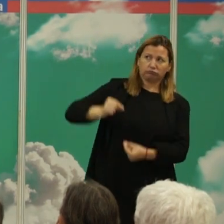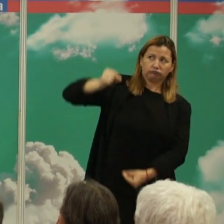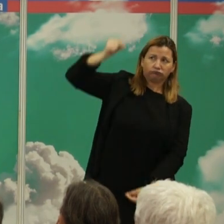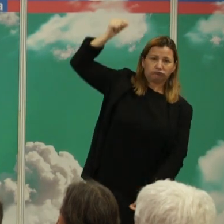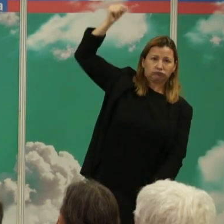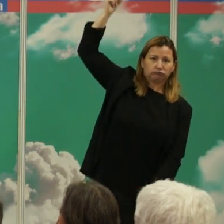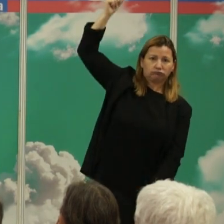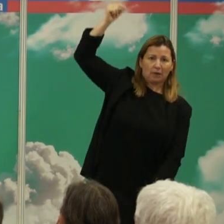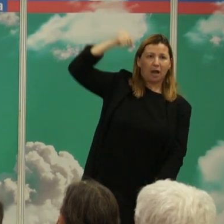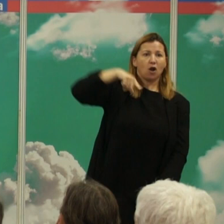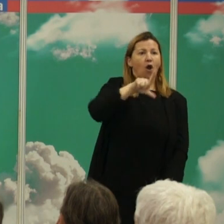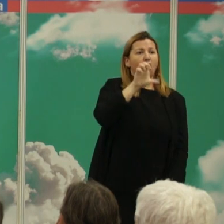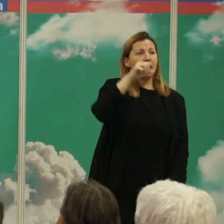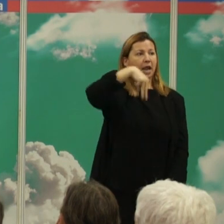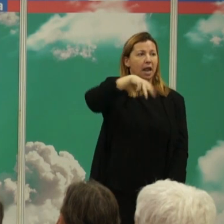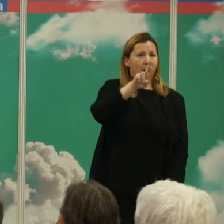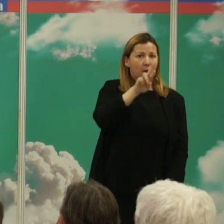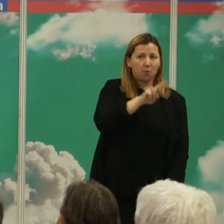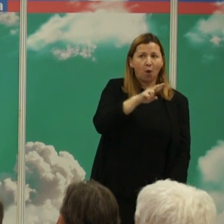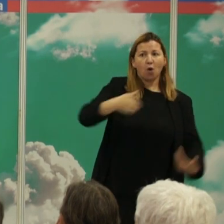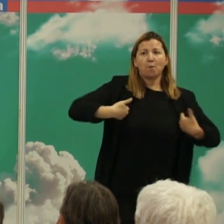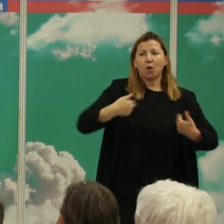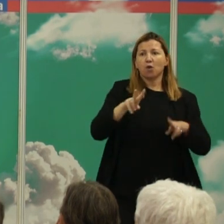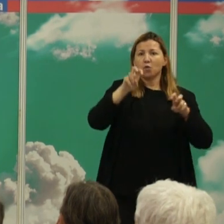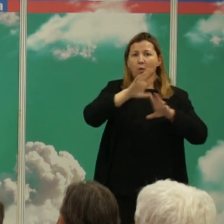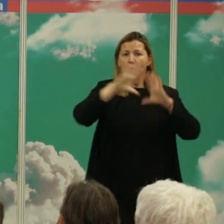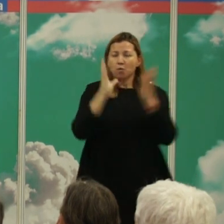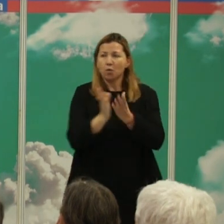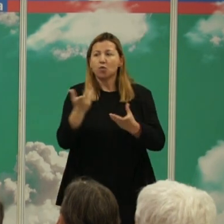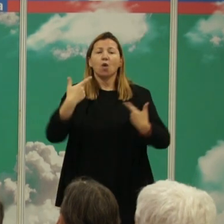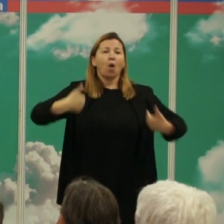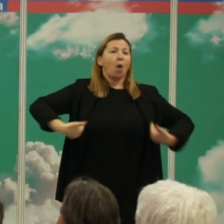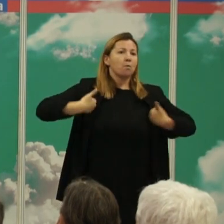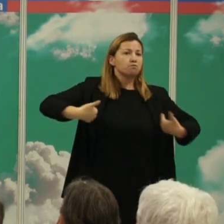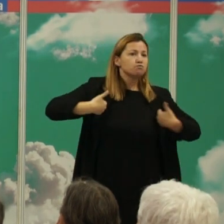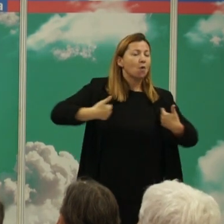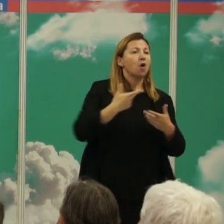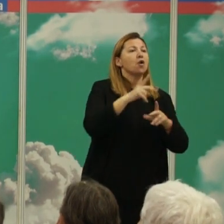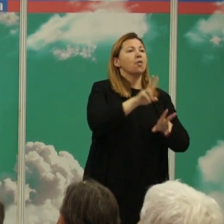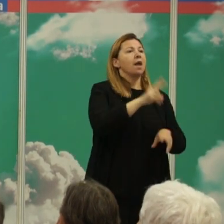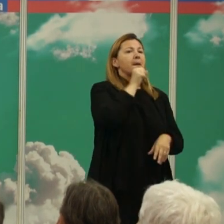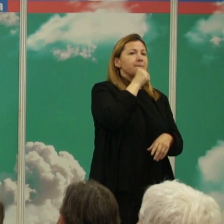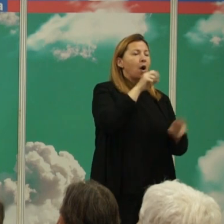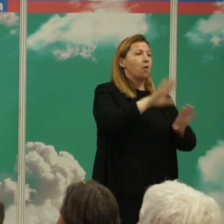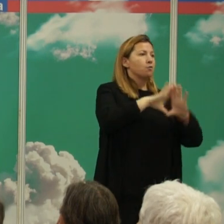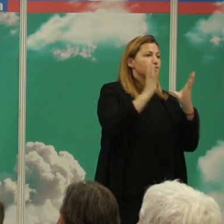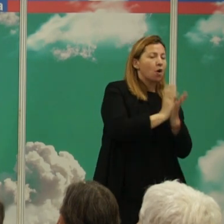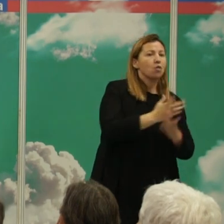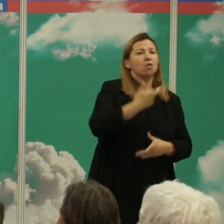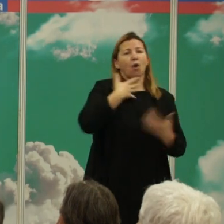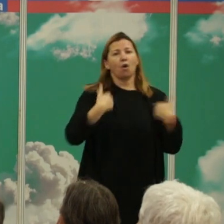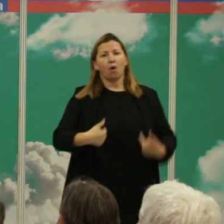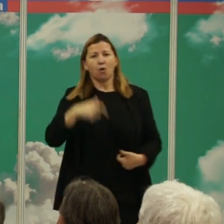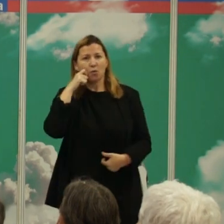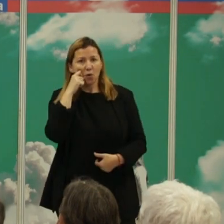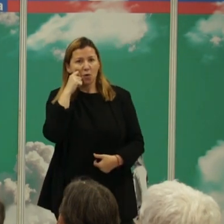promedio los de mure los monos del nuevo mundo los monos del viejo mundo el orangután el sed humano el bonobo